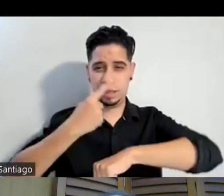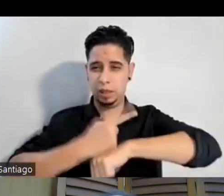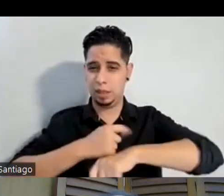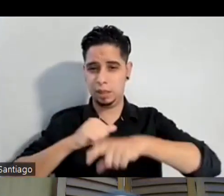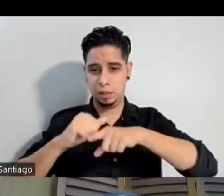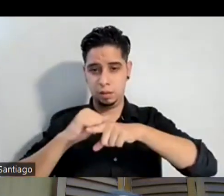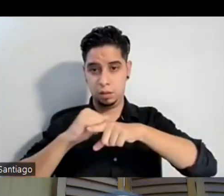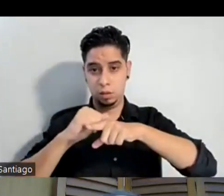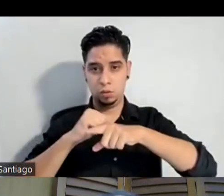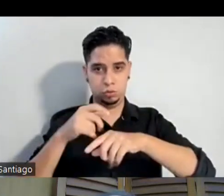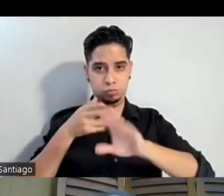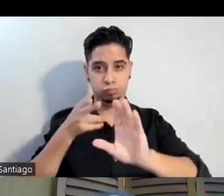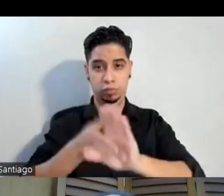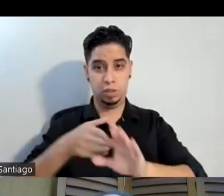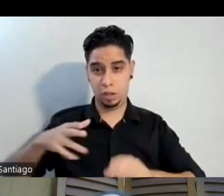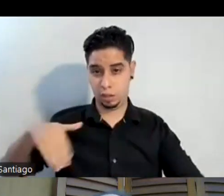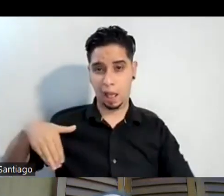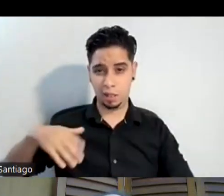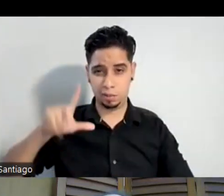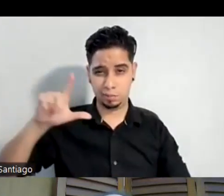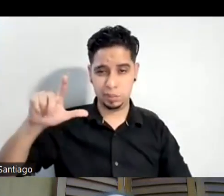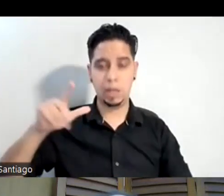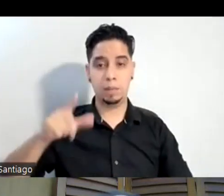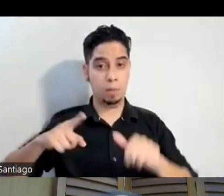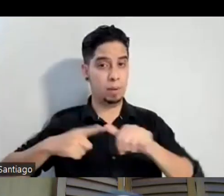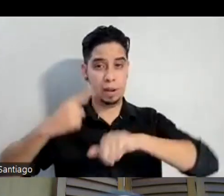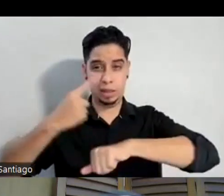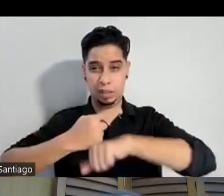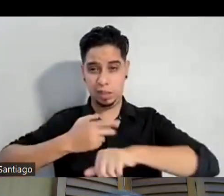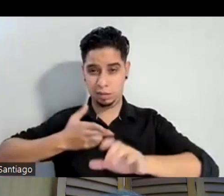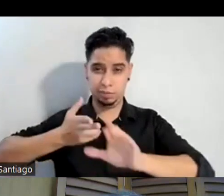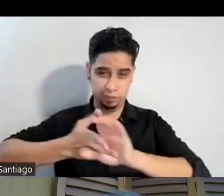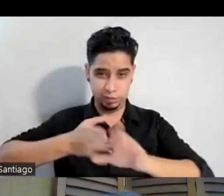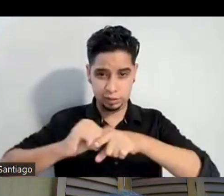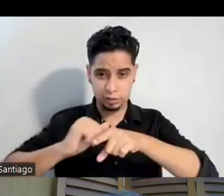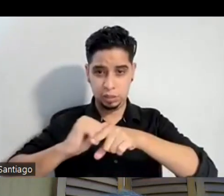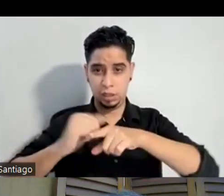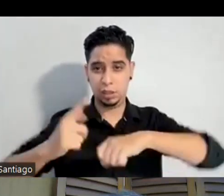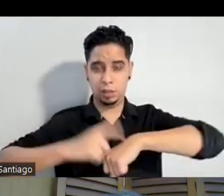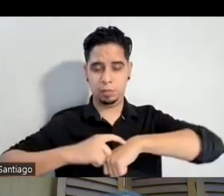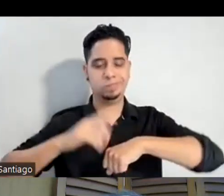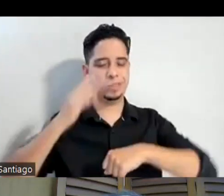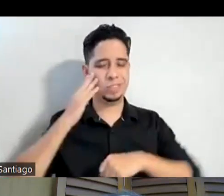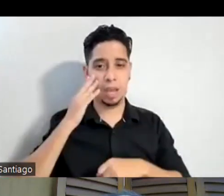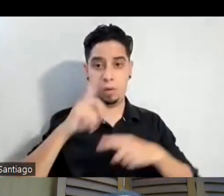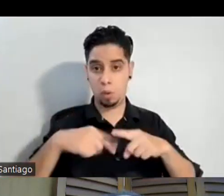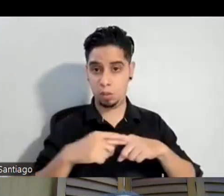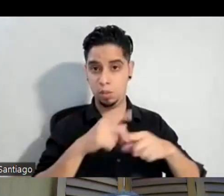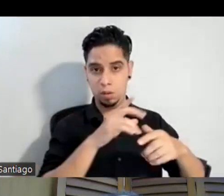más tarde de verdad al elenco pero el primer día de ensayo o sea hacía tiempo una vez tú sales de la UPI el ajetreo de la vida y todo eso